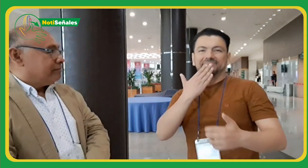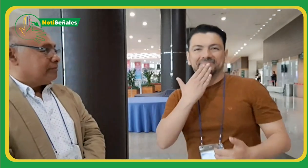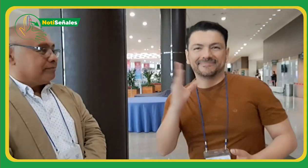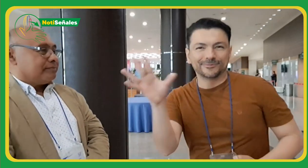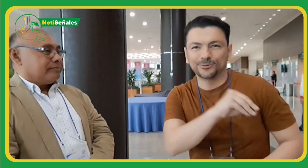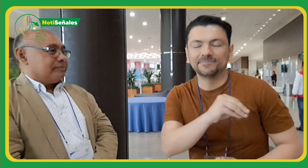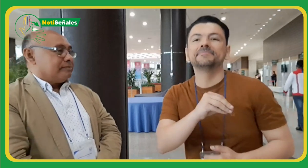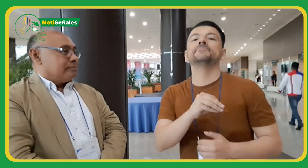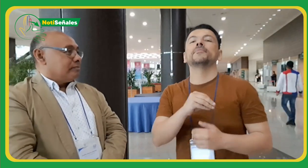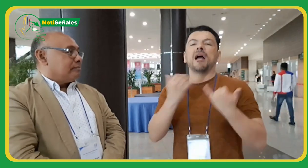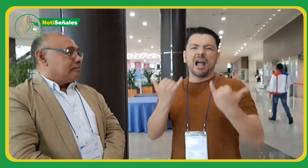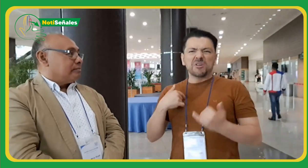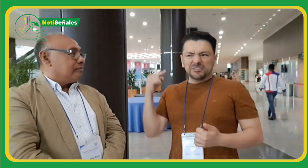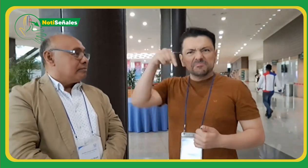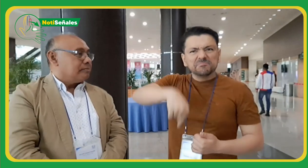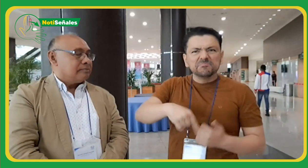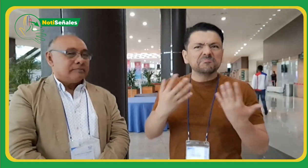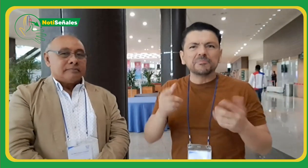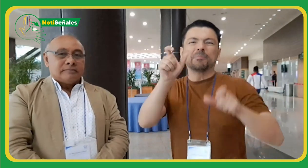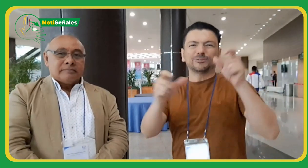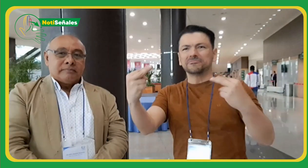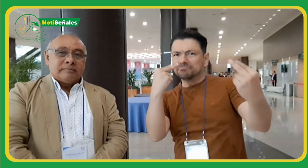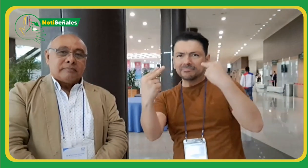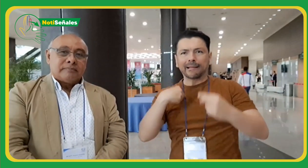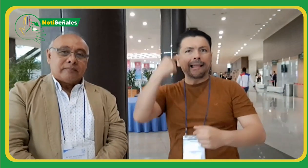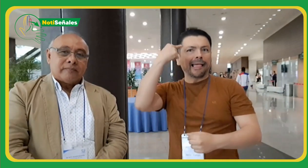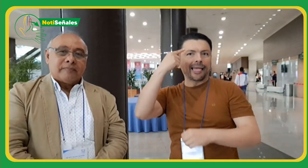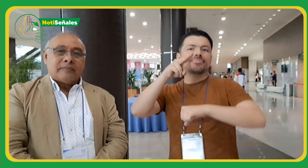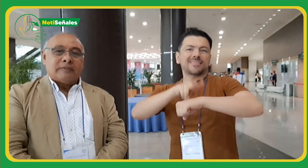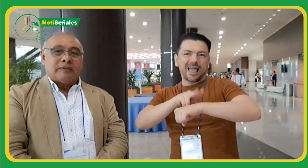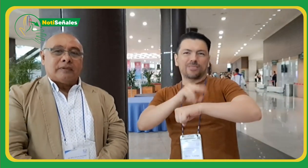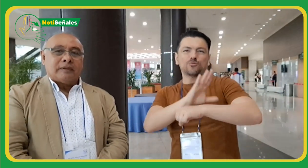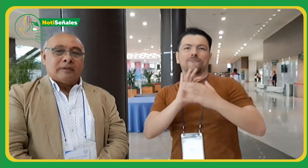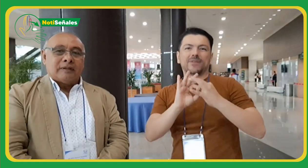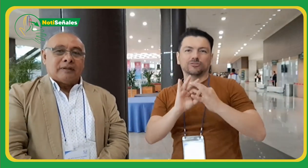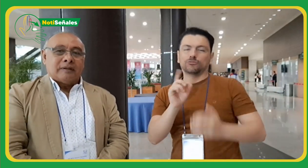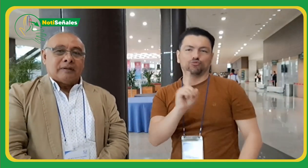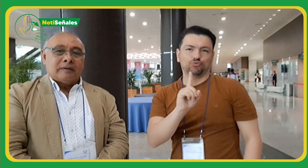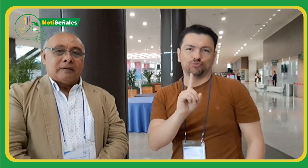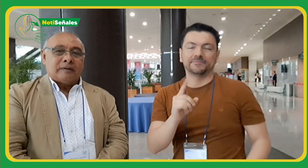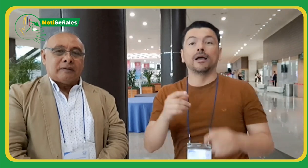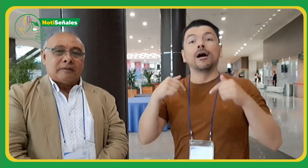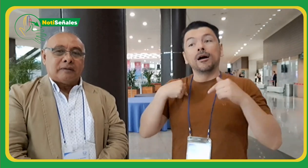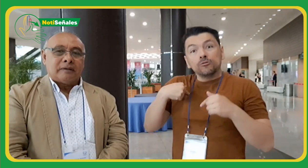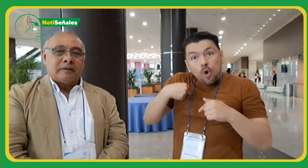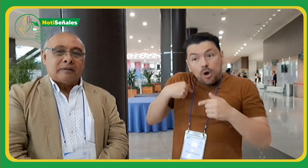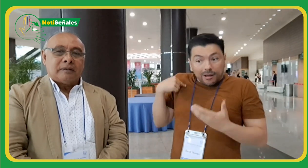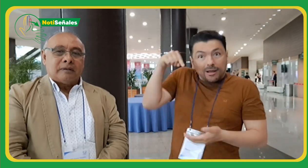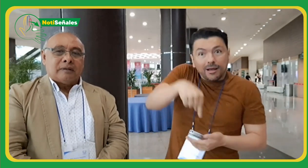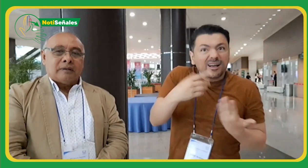Gracias, Henry. Bueno, no me encuentro en este lugar como delegado de FENASCOL. No piense en eso. Estoy como invitado de la WFD y